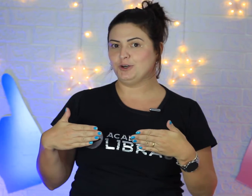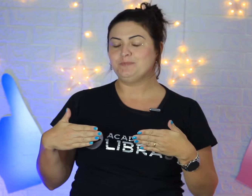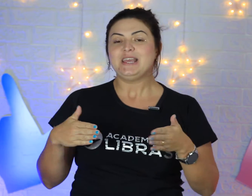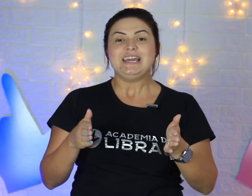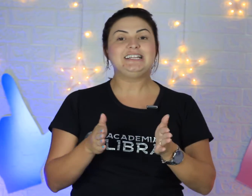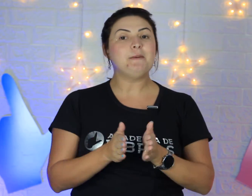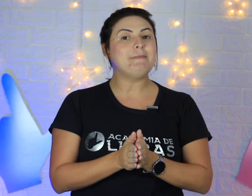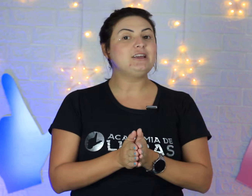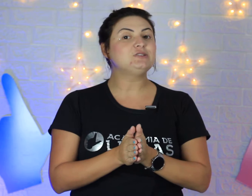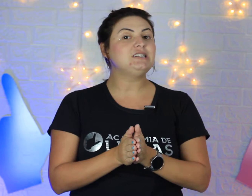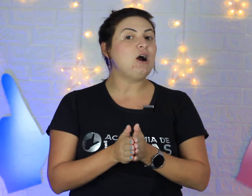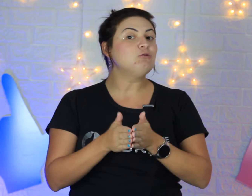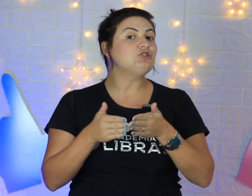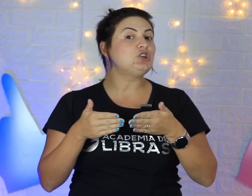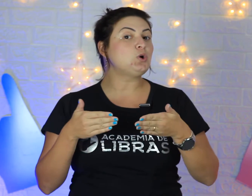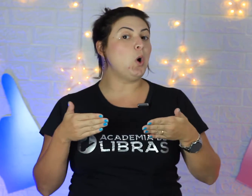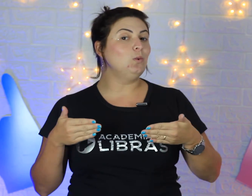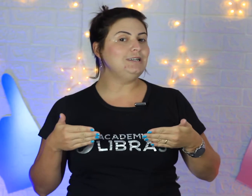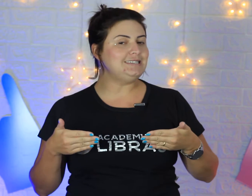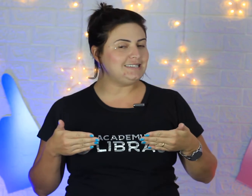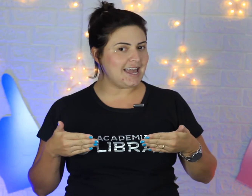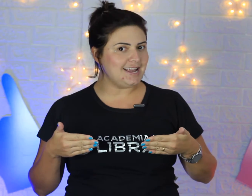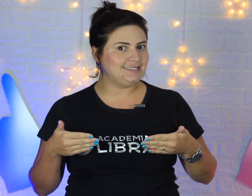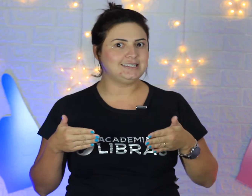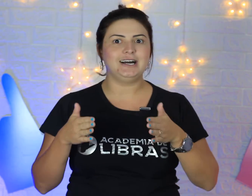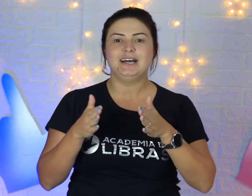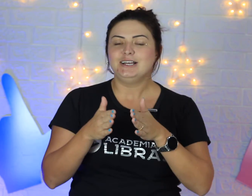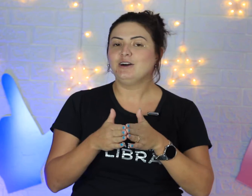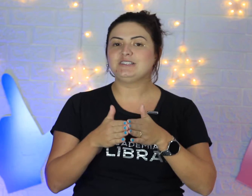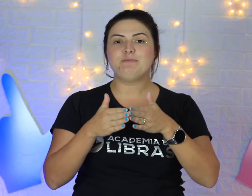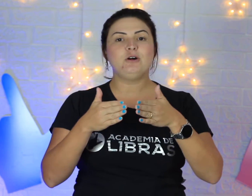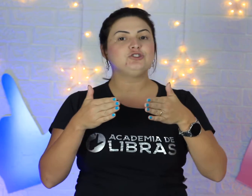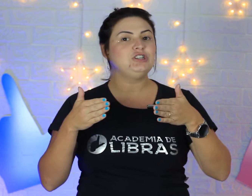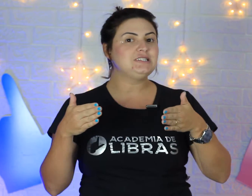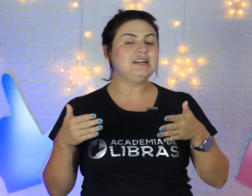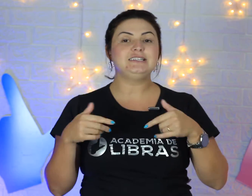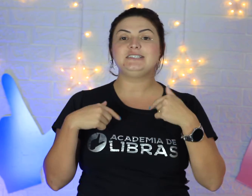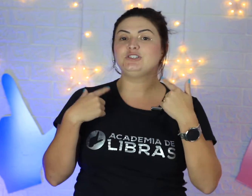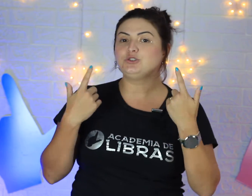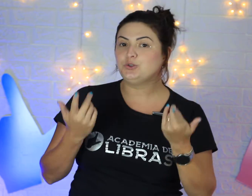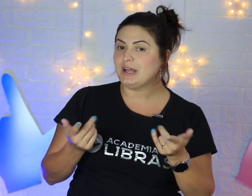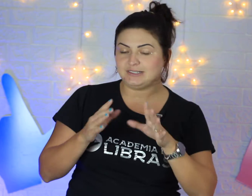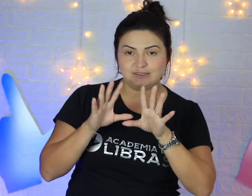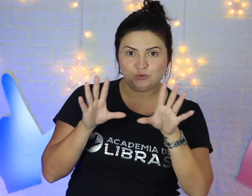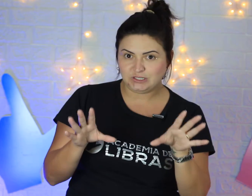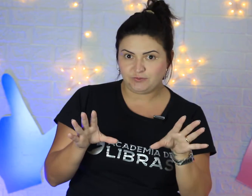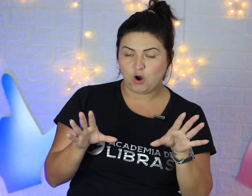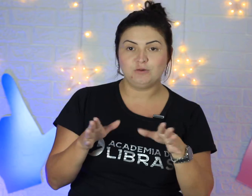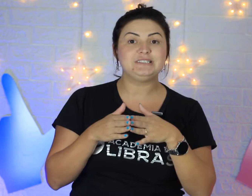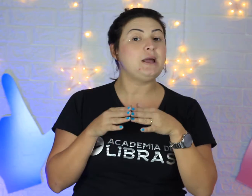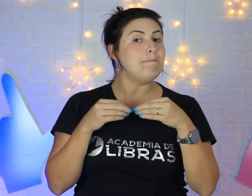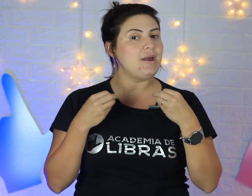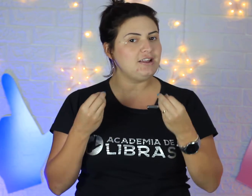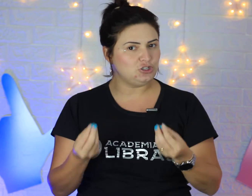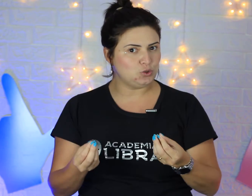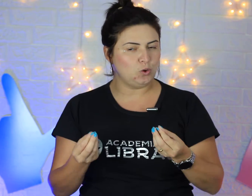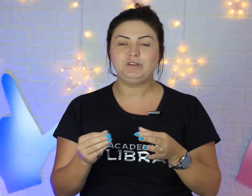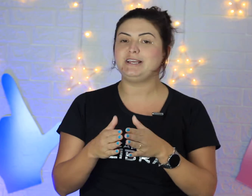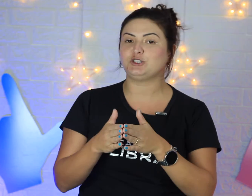e também o sinal de com licença. Então, você pode utilizar nessas duas formas, depende do contexto.